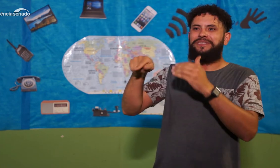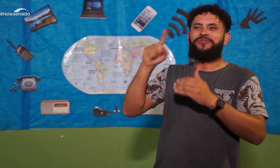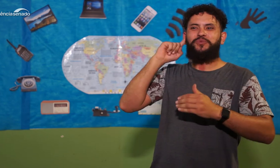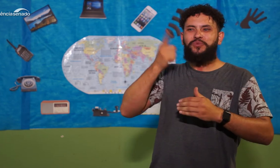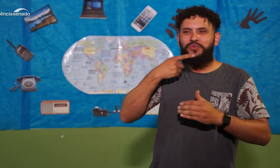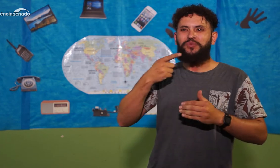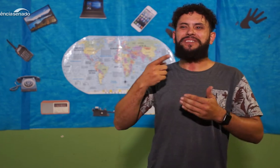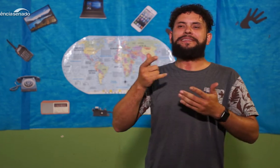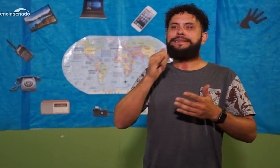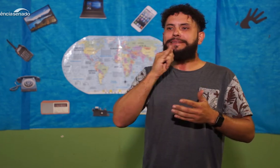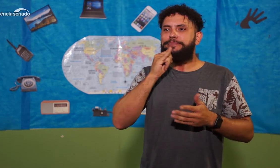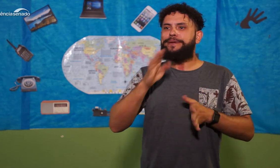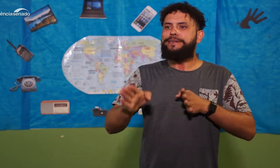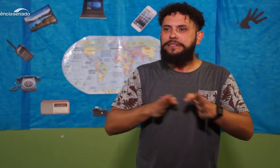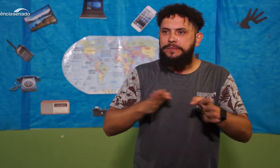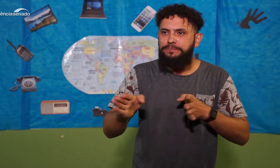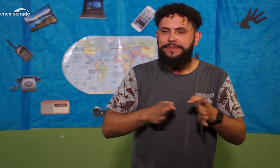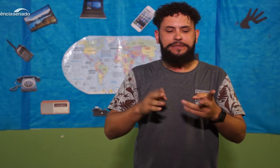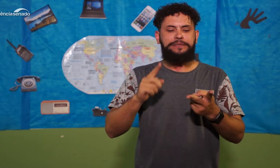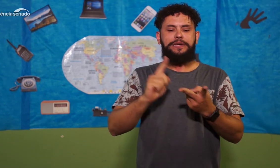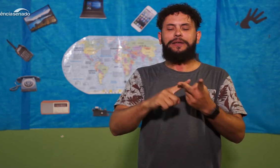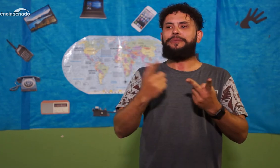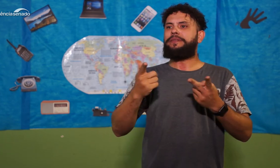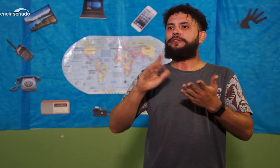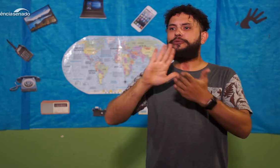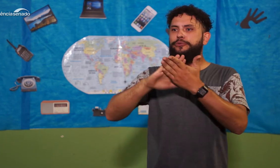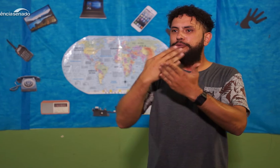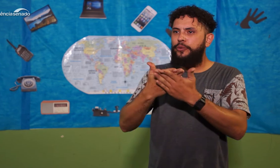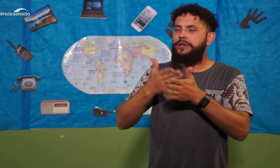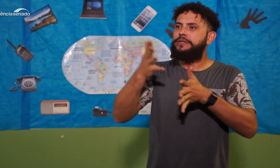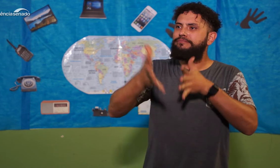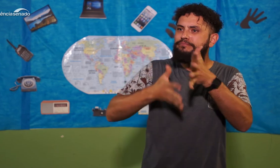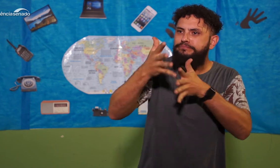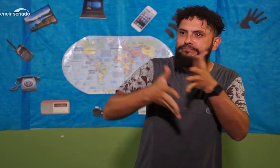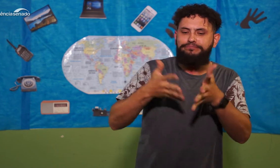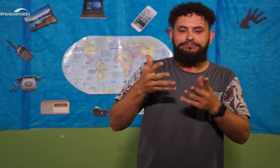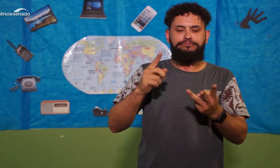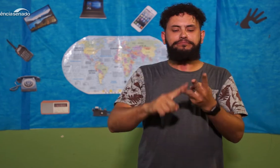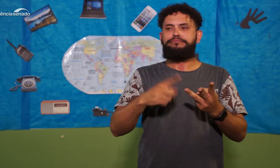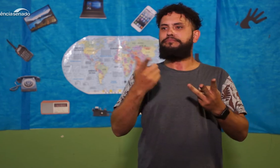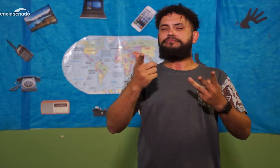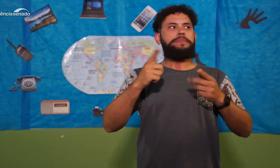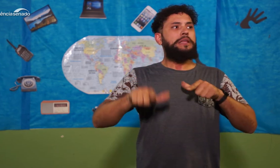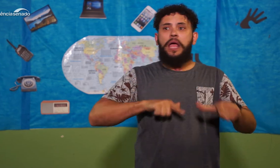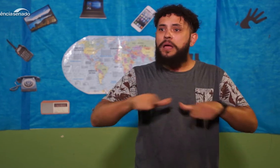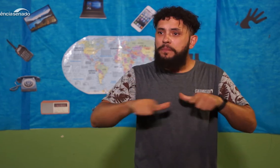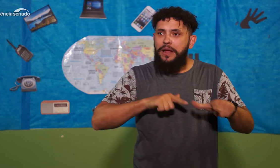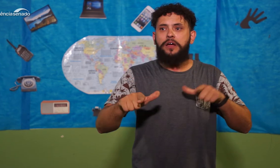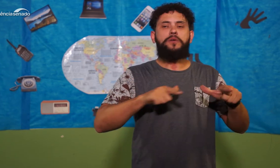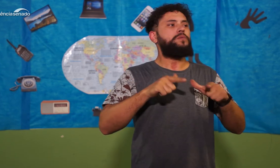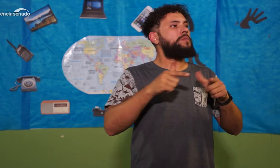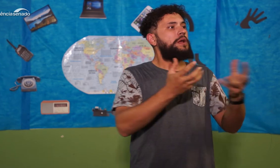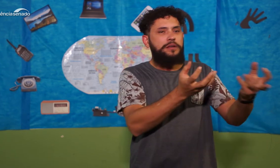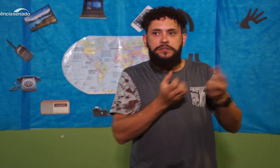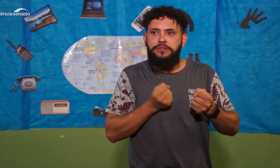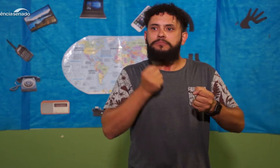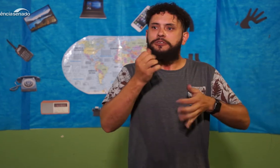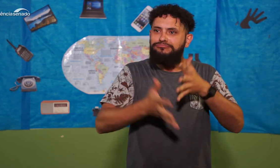respeito dessa forma para mostrar que a capacidade, a potencialidade na língua de sinais, no trabalho,